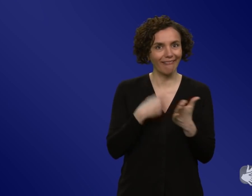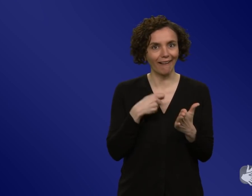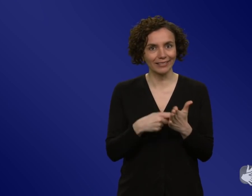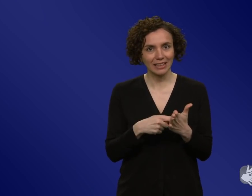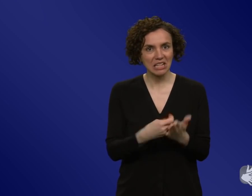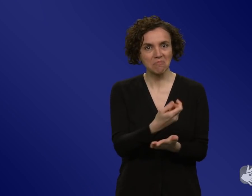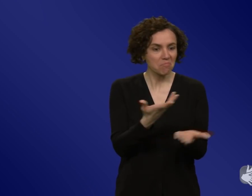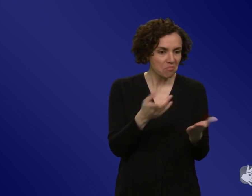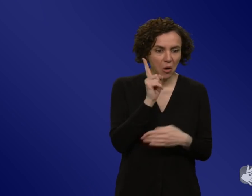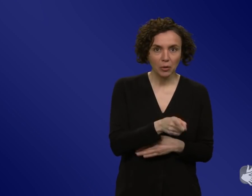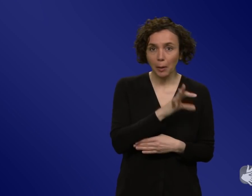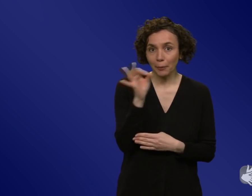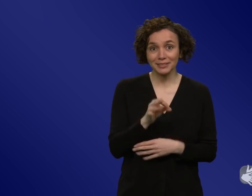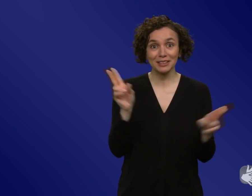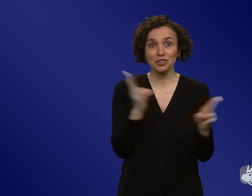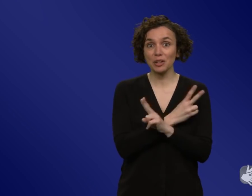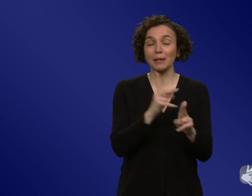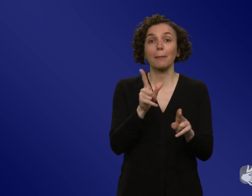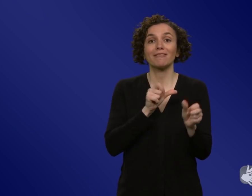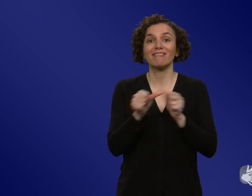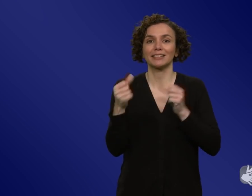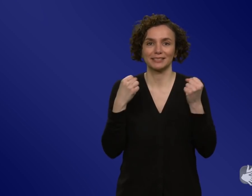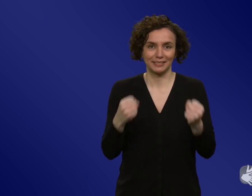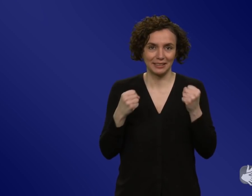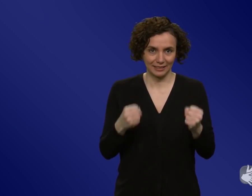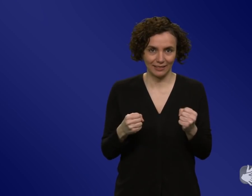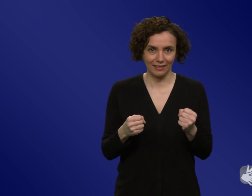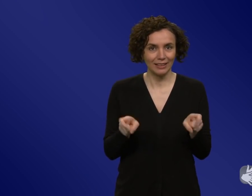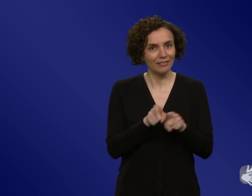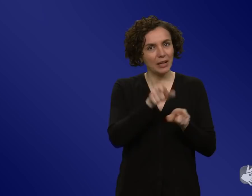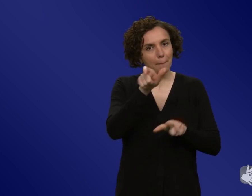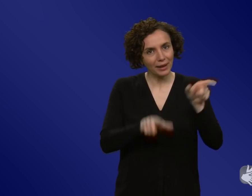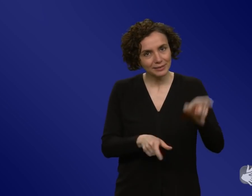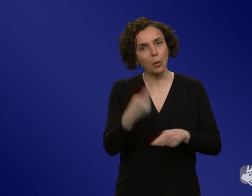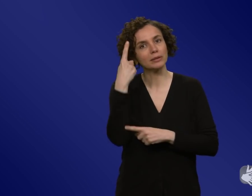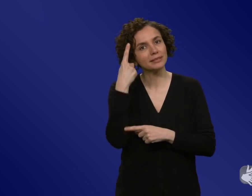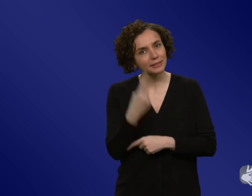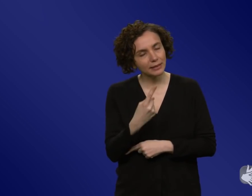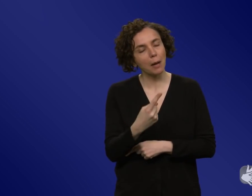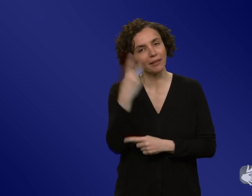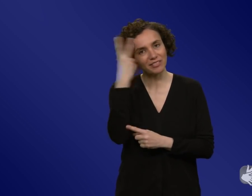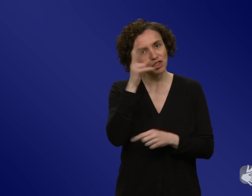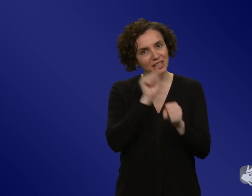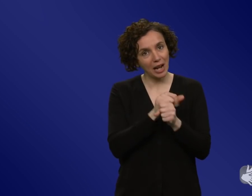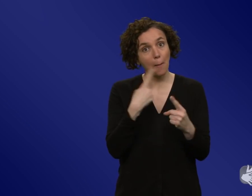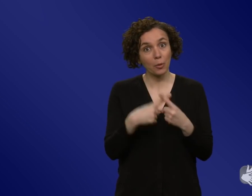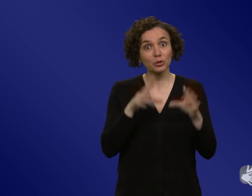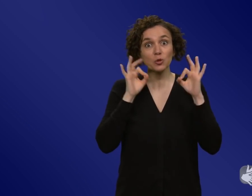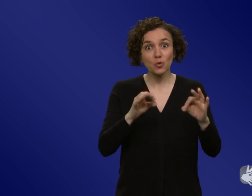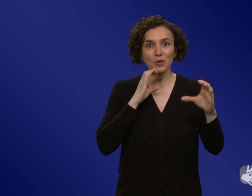eintreten wird. Also wie sicher man sich ist sozusagen möglichst rüberbringen oder auch wie selten, denn so ein Ereignis ist ein Unerwünschtes,